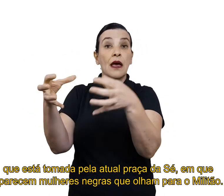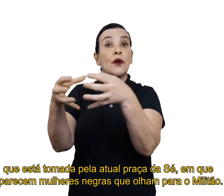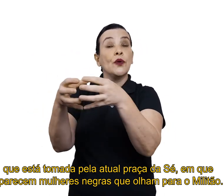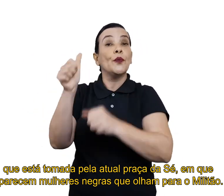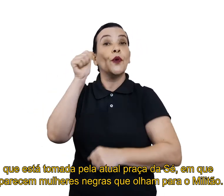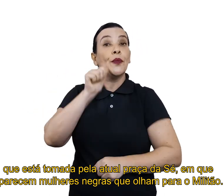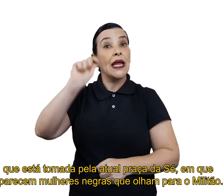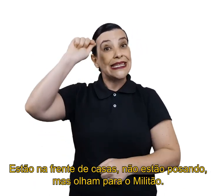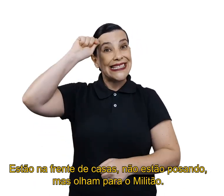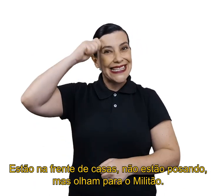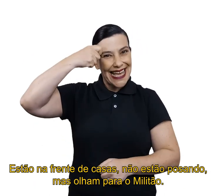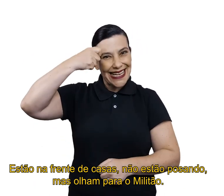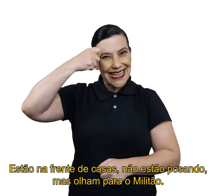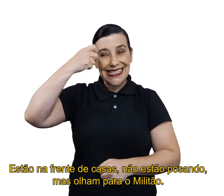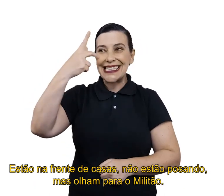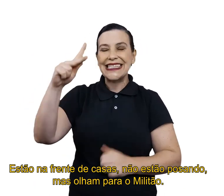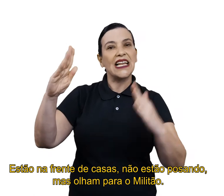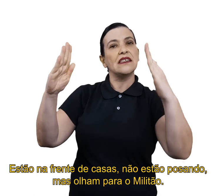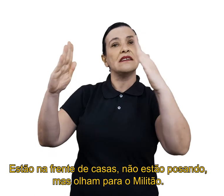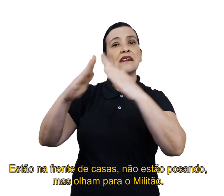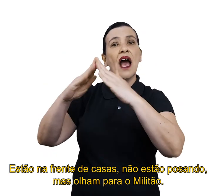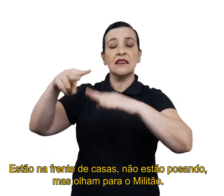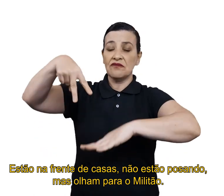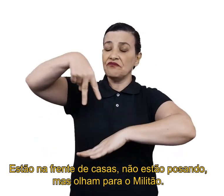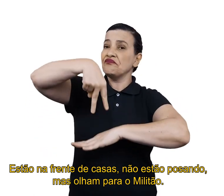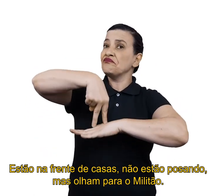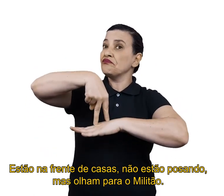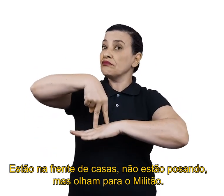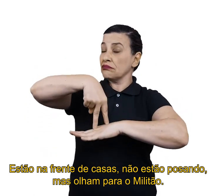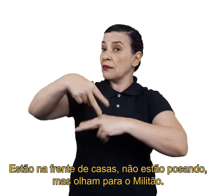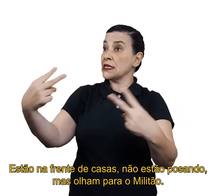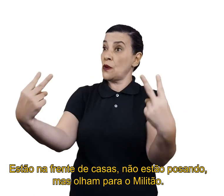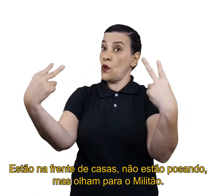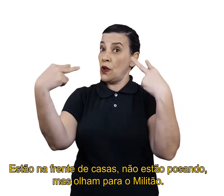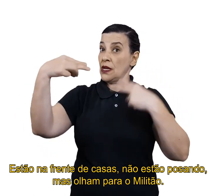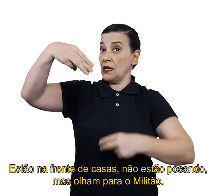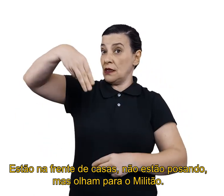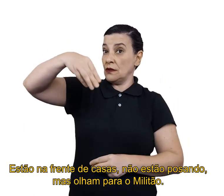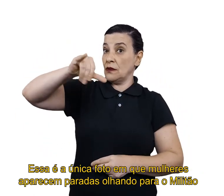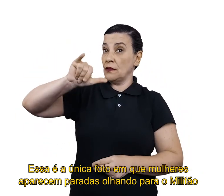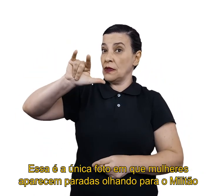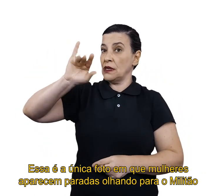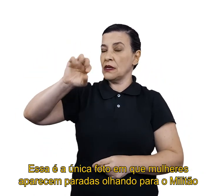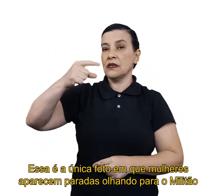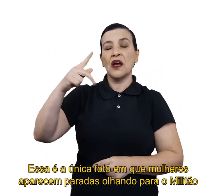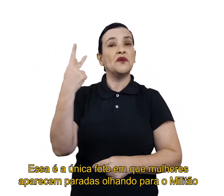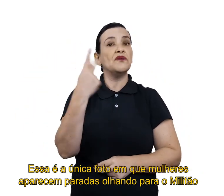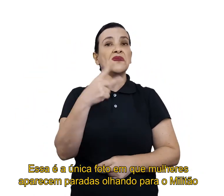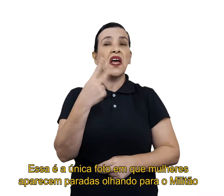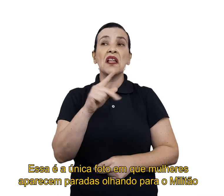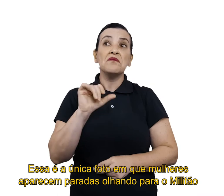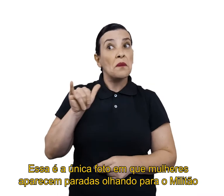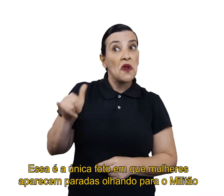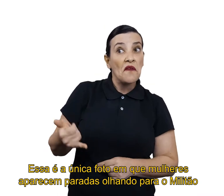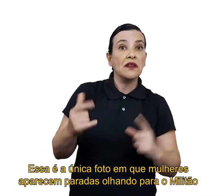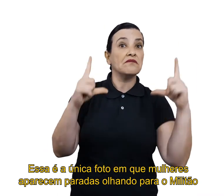que olham para o militão, estão na frente de casas, mas, não estão posando, mas olham para o militão. Essa é a única foto em que